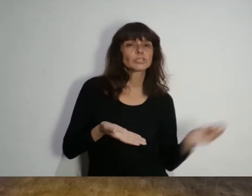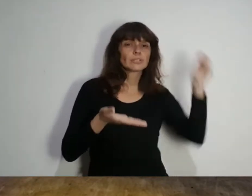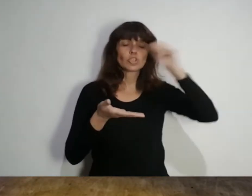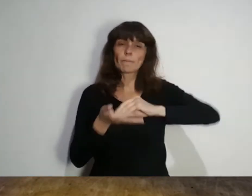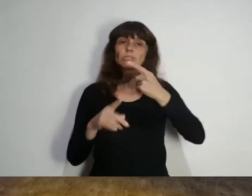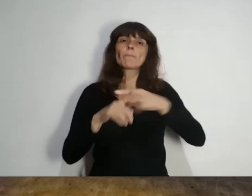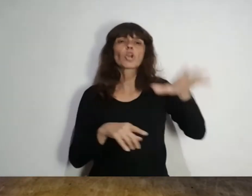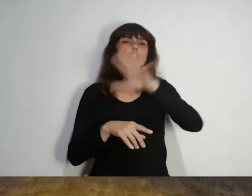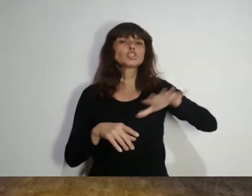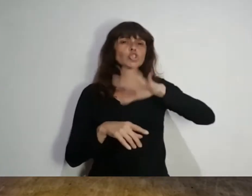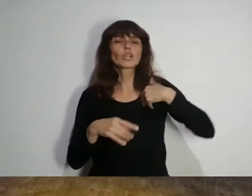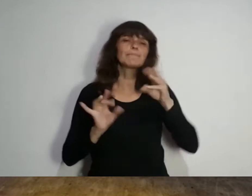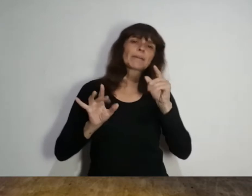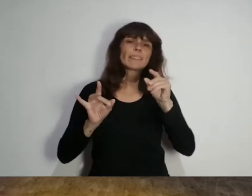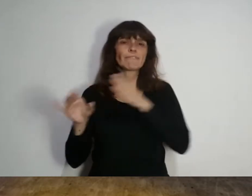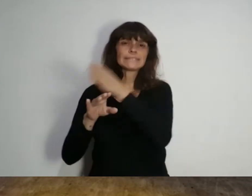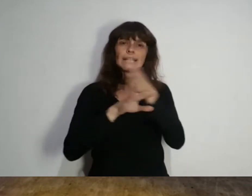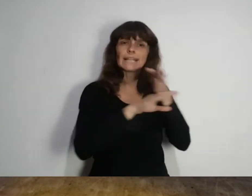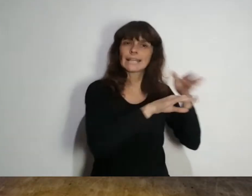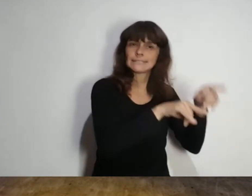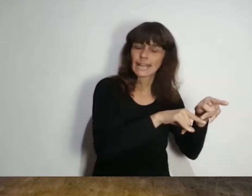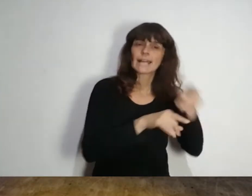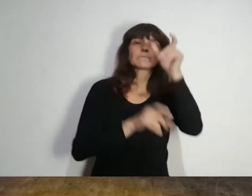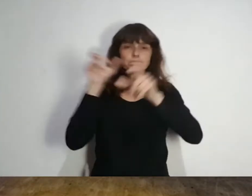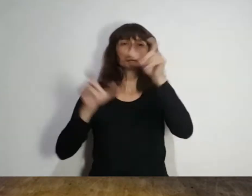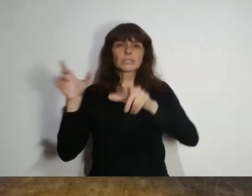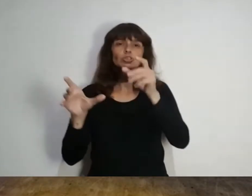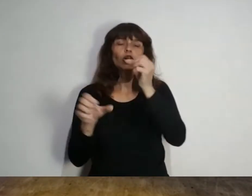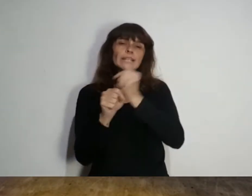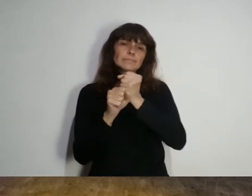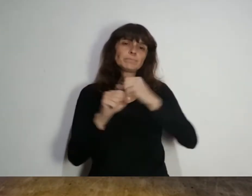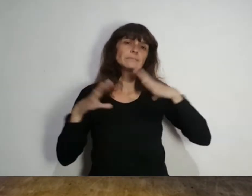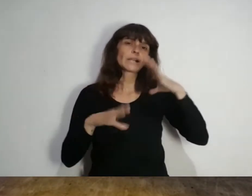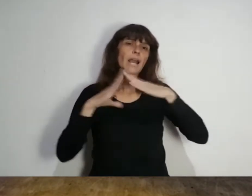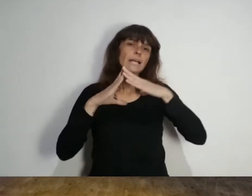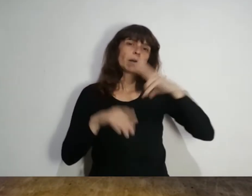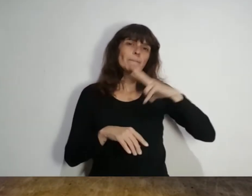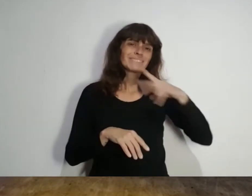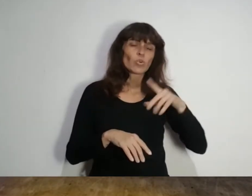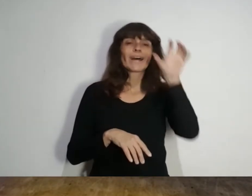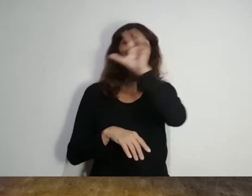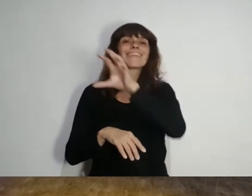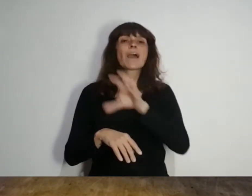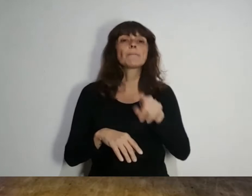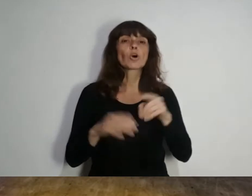% adicional por zona desfavorable a los trabajadores de casas particulares de las provincias